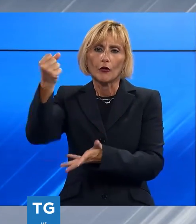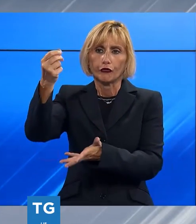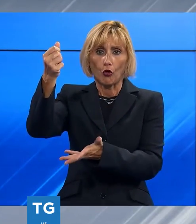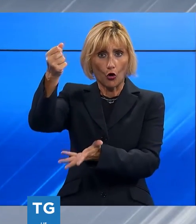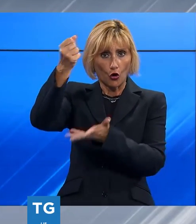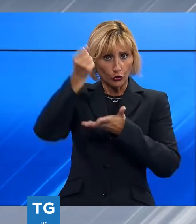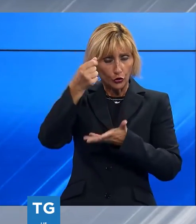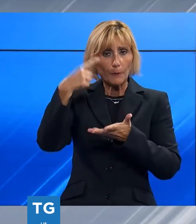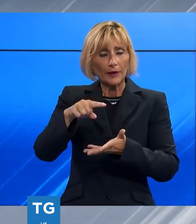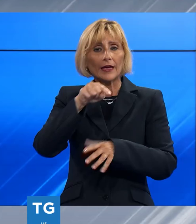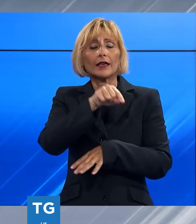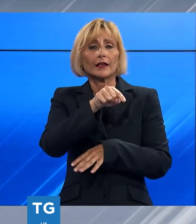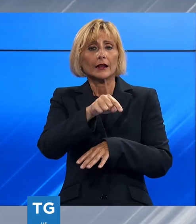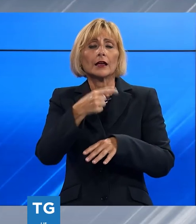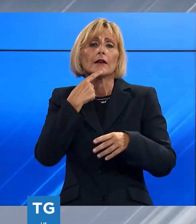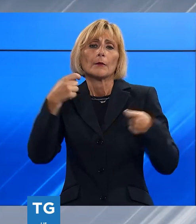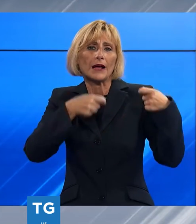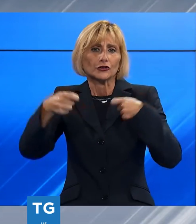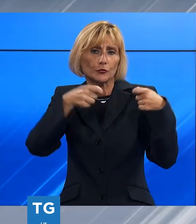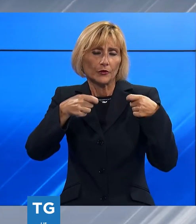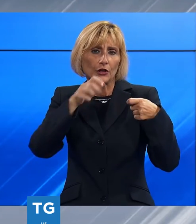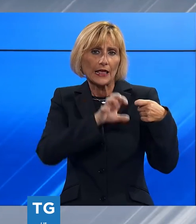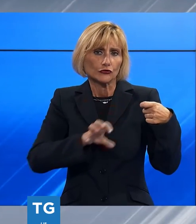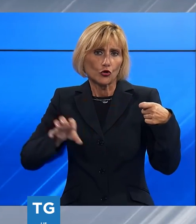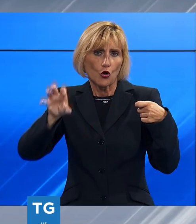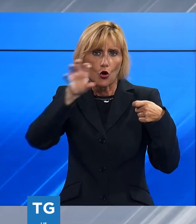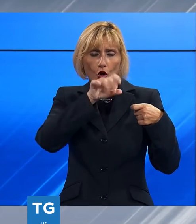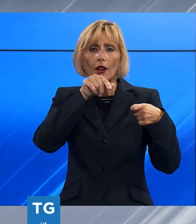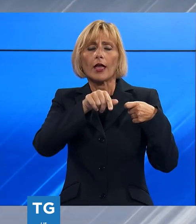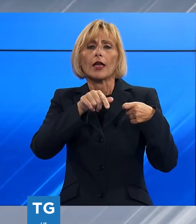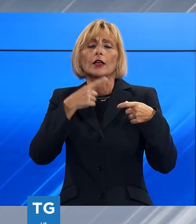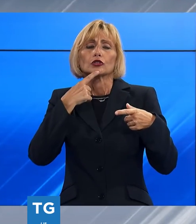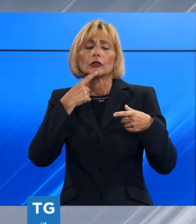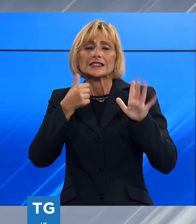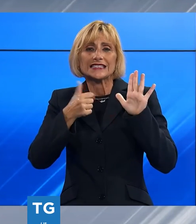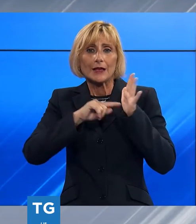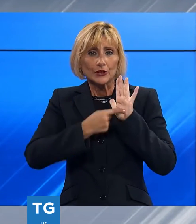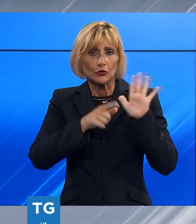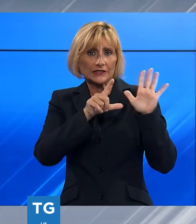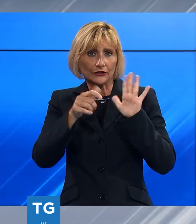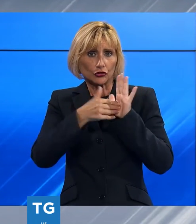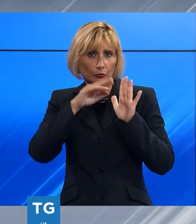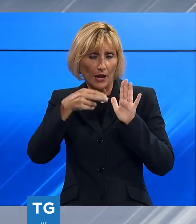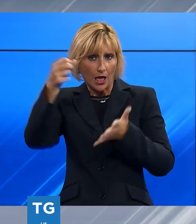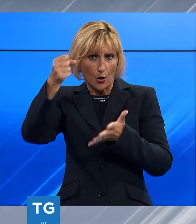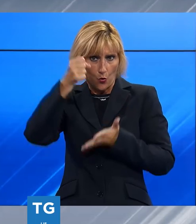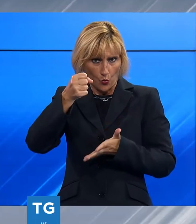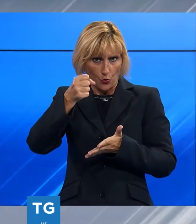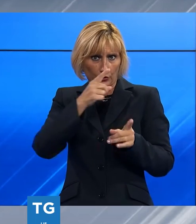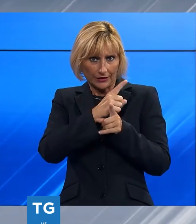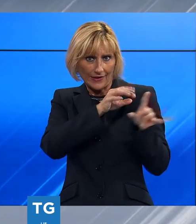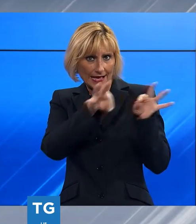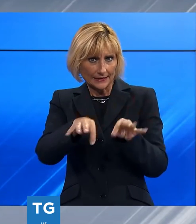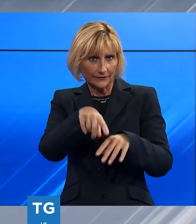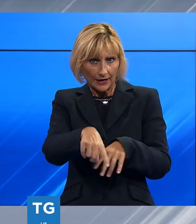con la compartecipazione delle Regioni e dal quale alla Toscana arriveranno 6 milioni e 700 mila euro. Una